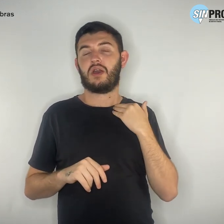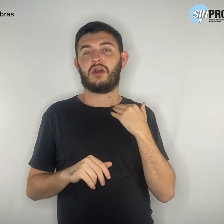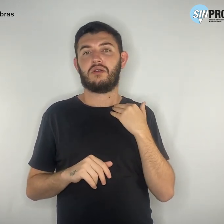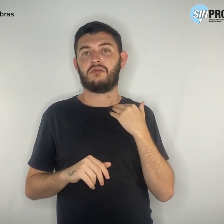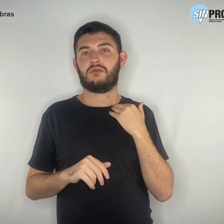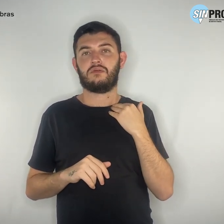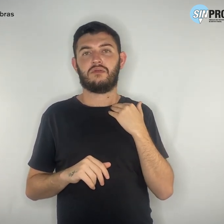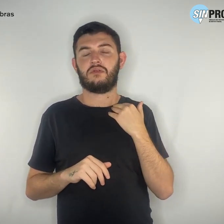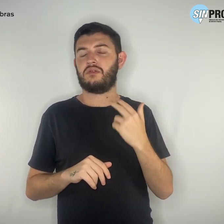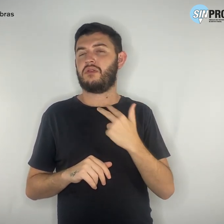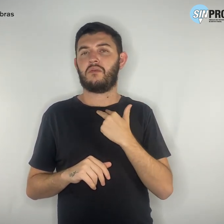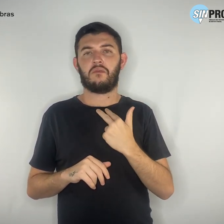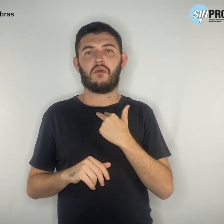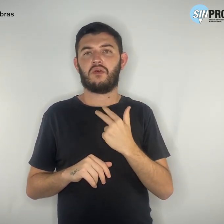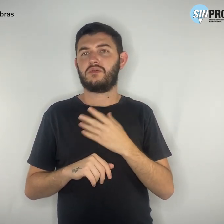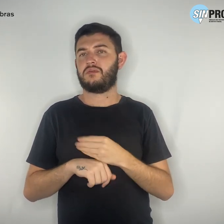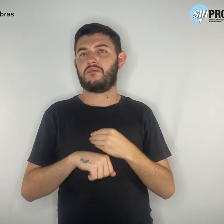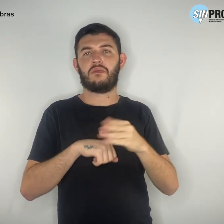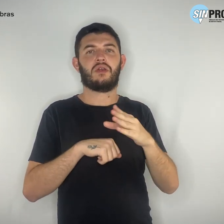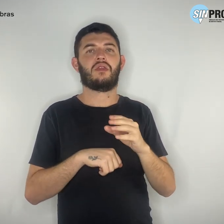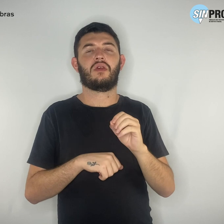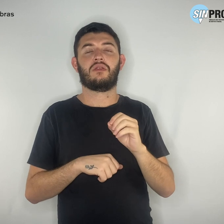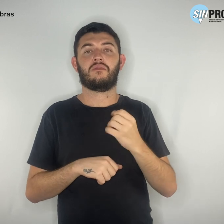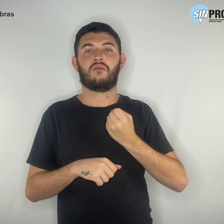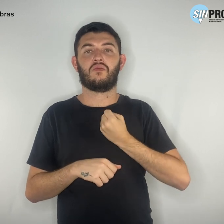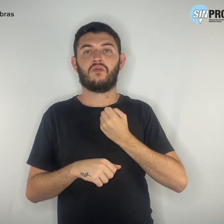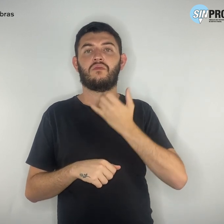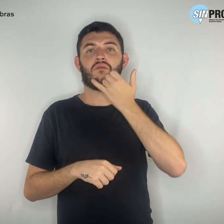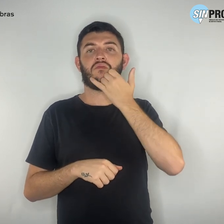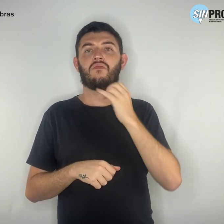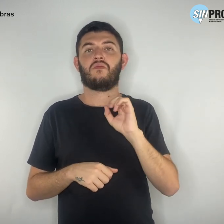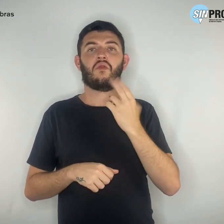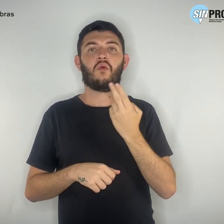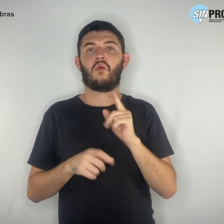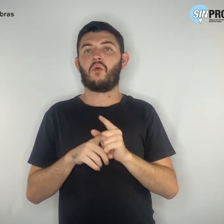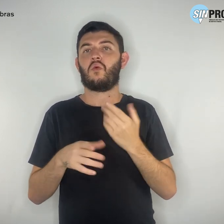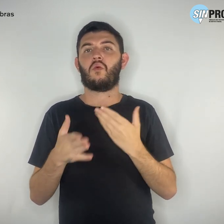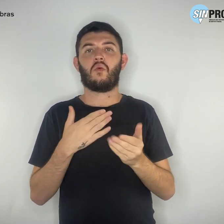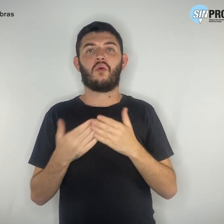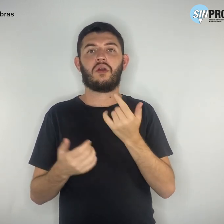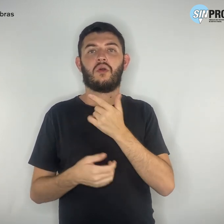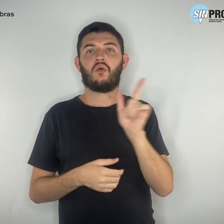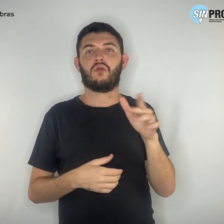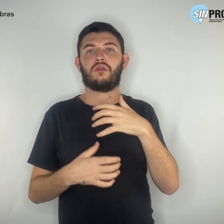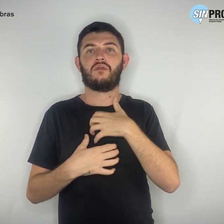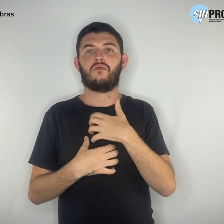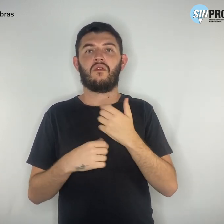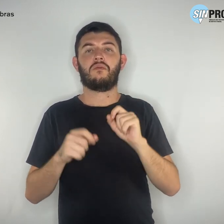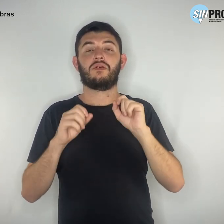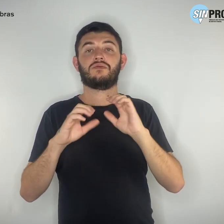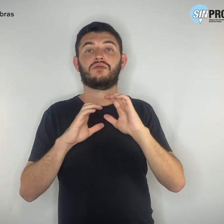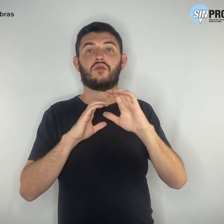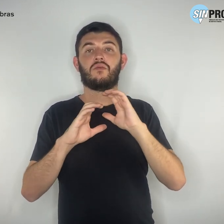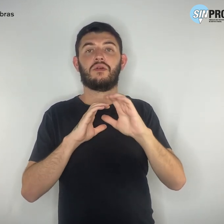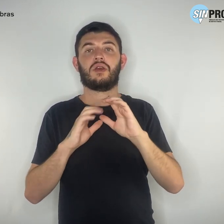devem ser passados via telefone ou qualquer outra forma de comunicação não presencial